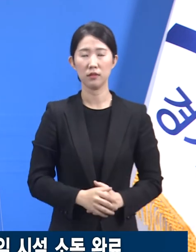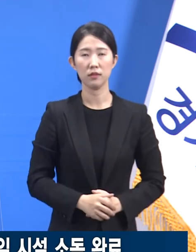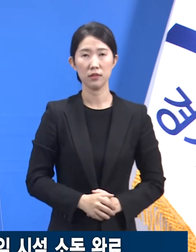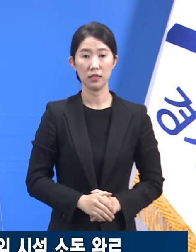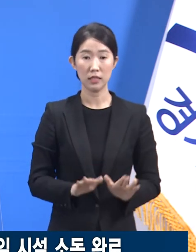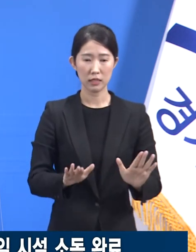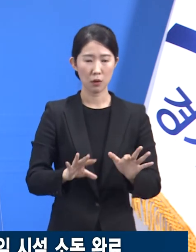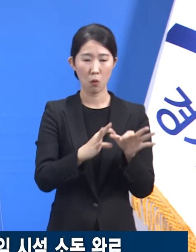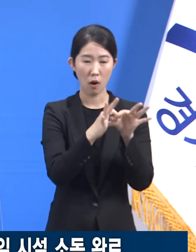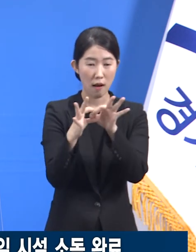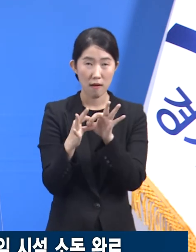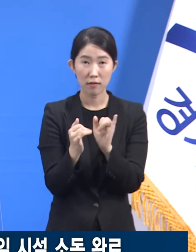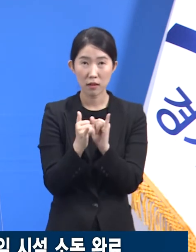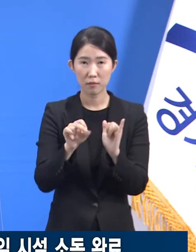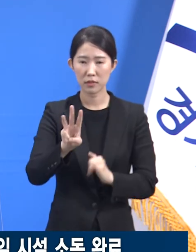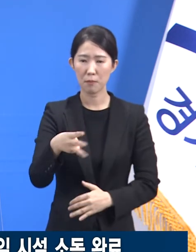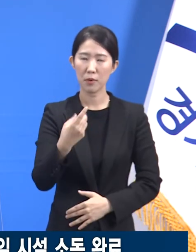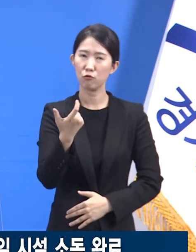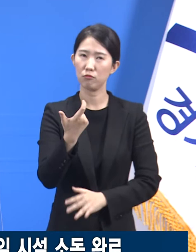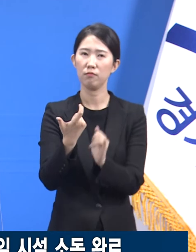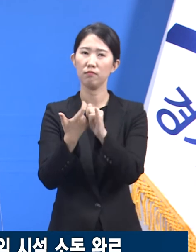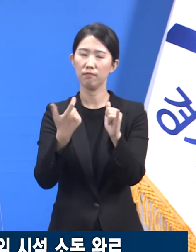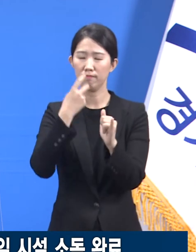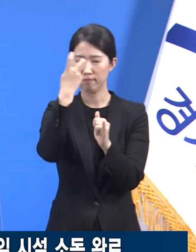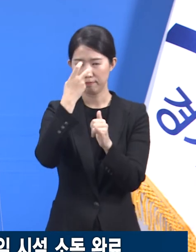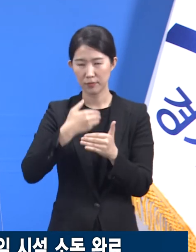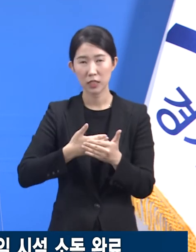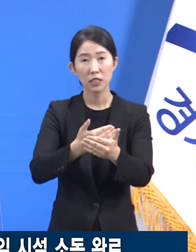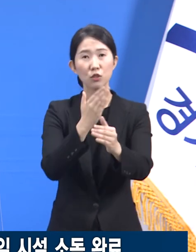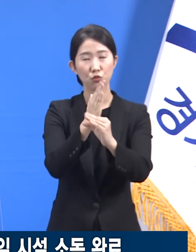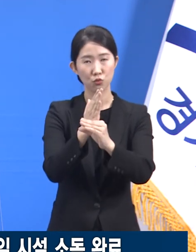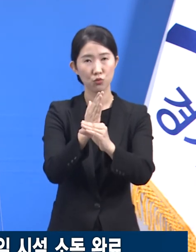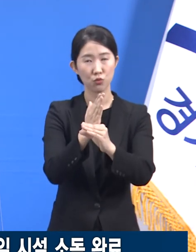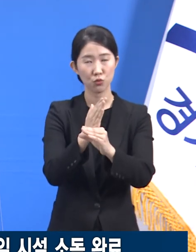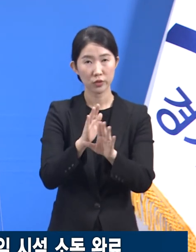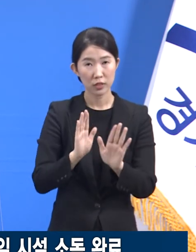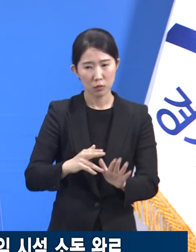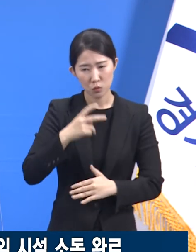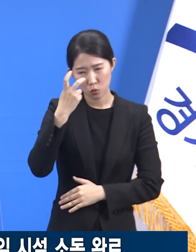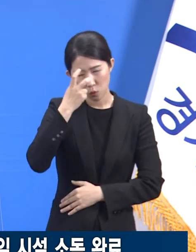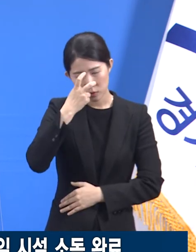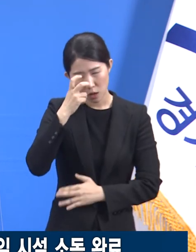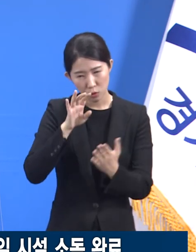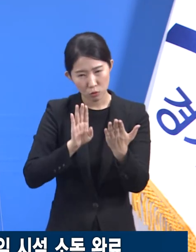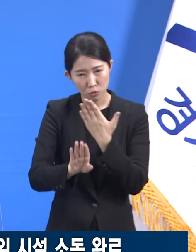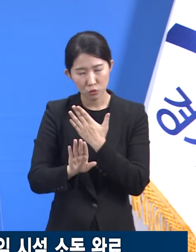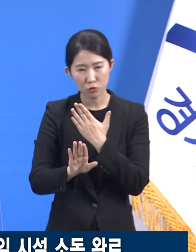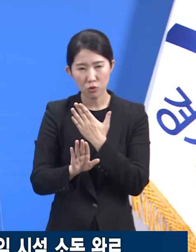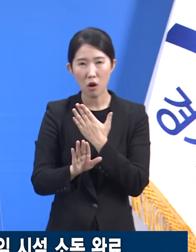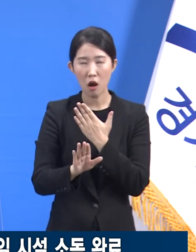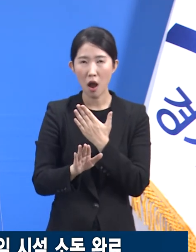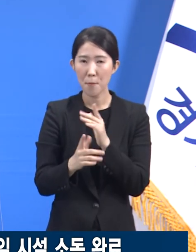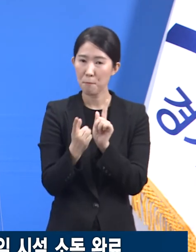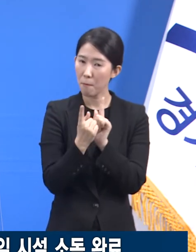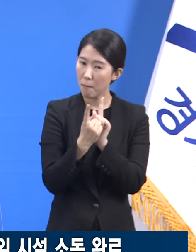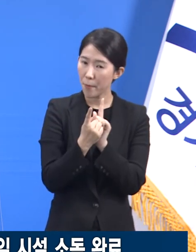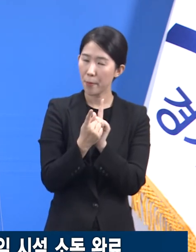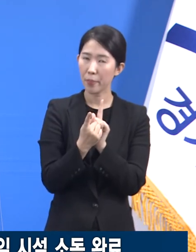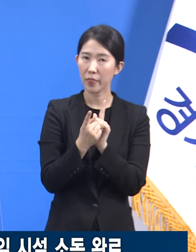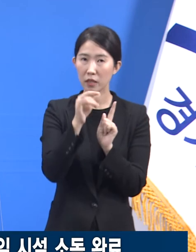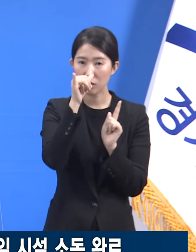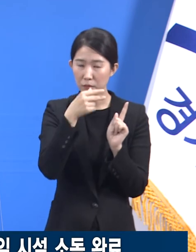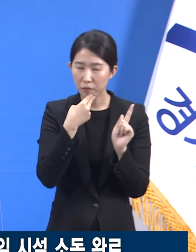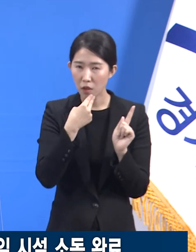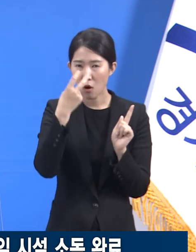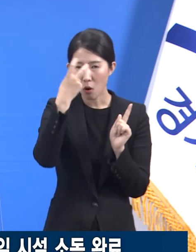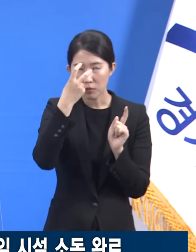360명에 대해 검사를 진행하고 있으며 역학조사를 통해 정확한 노출 규모가 파악되는 대로 검사